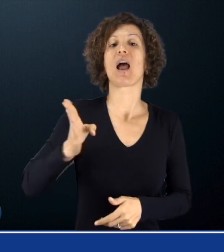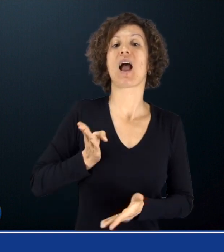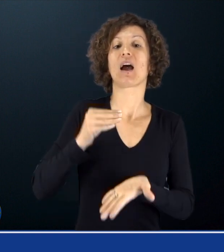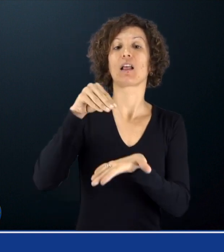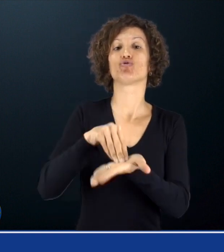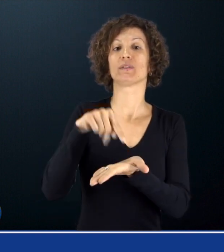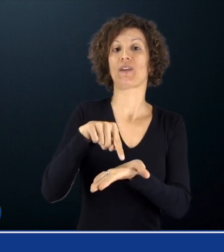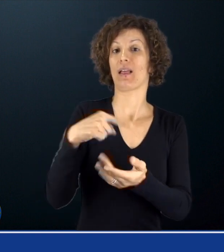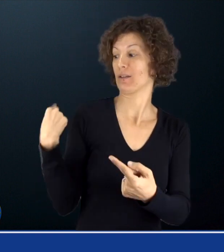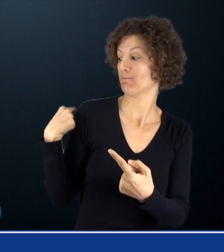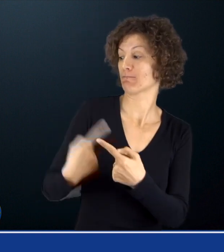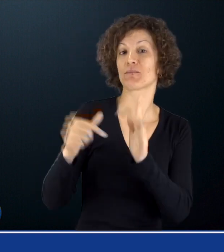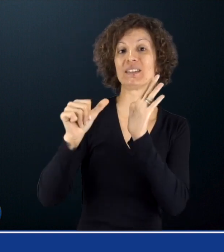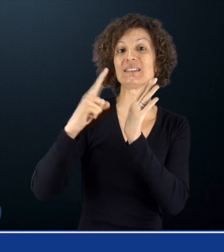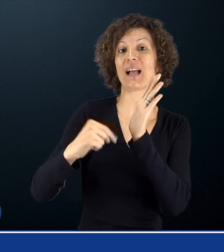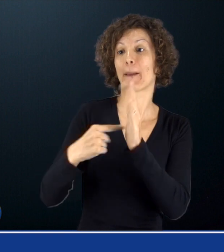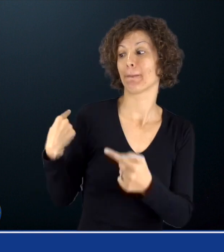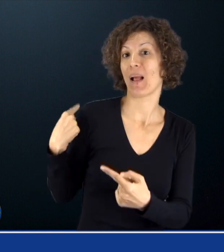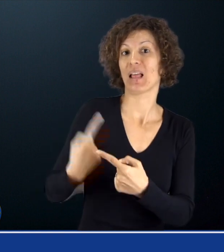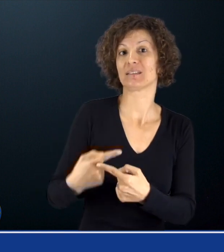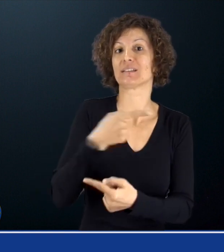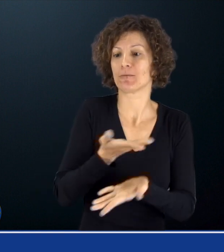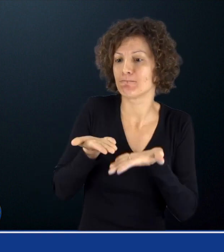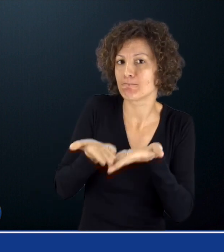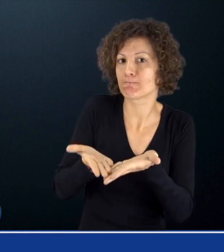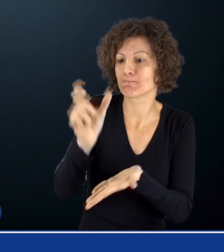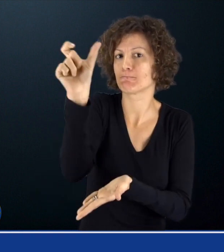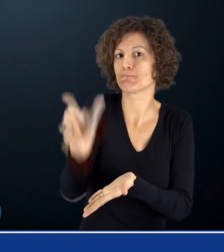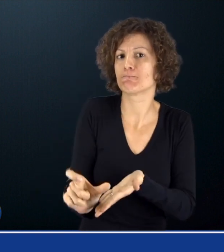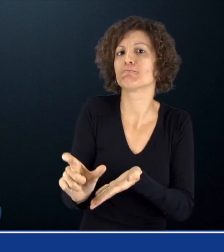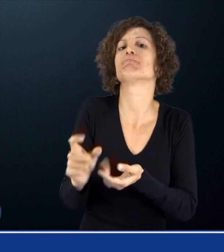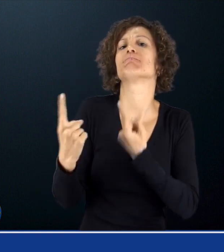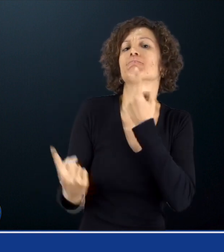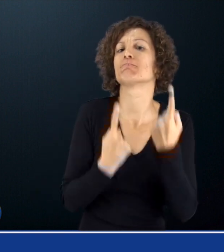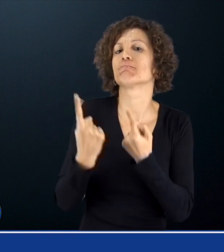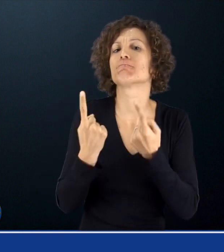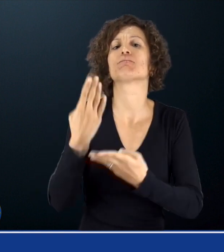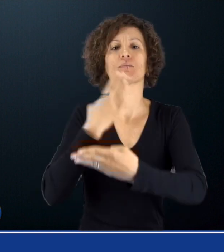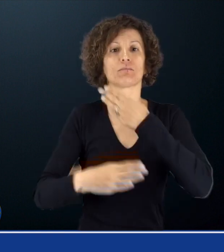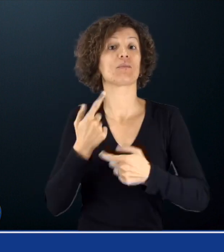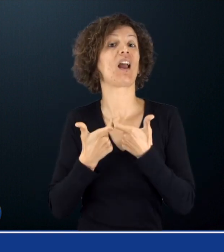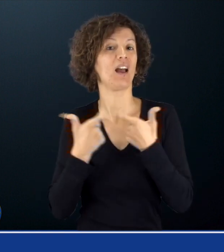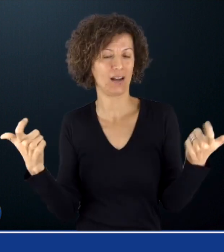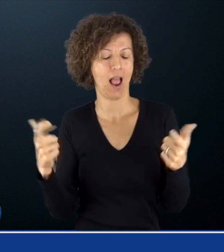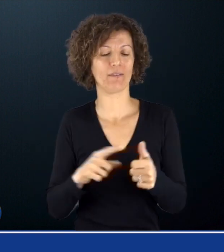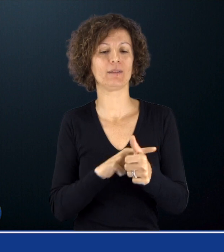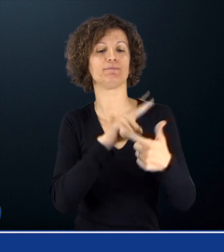portatori di handicap grave 3. Lavoratori con invalidità pari almeno al 74